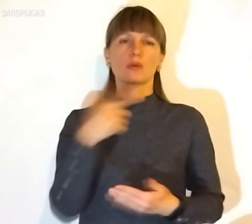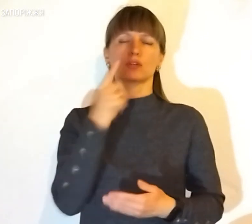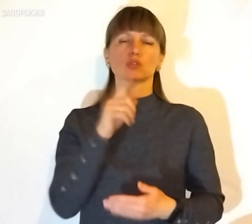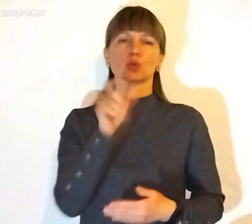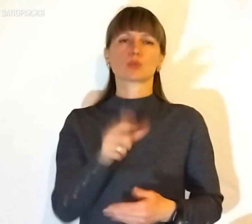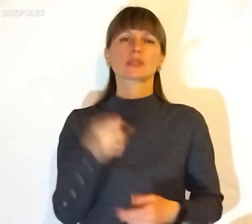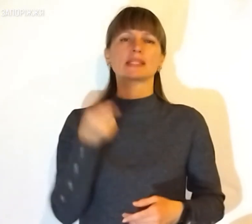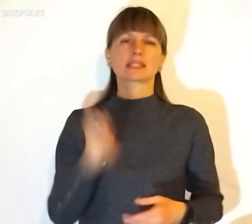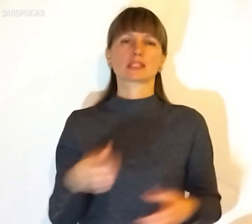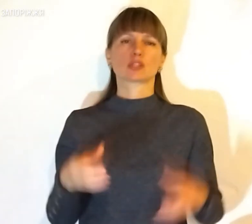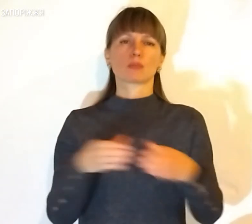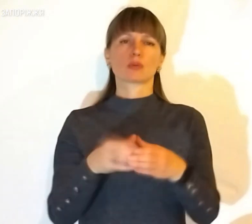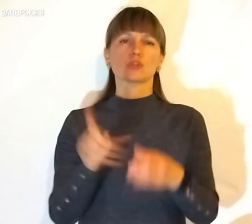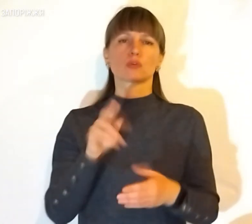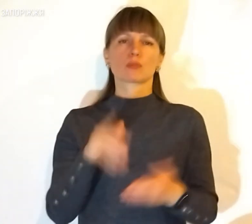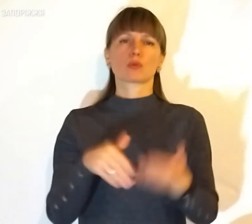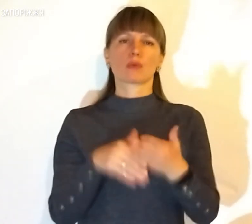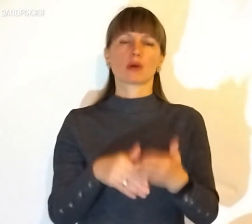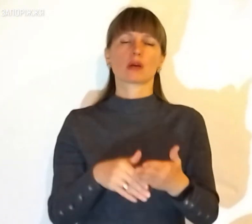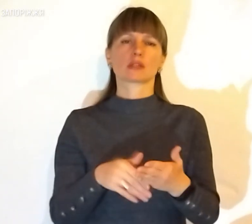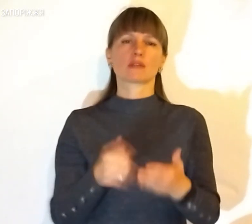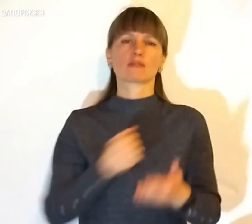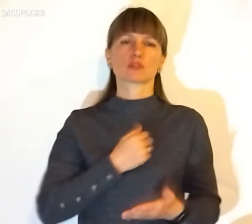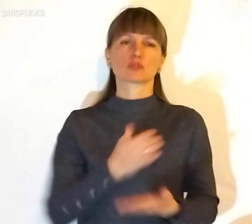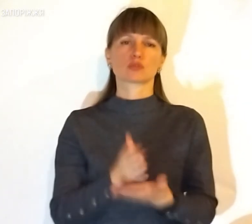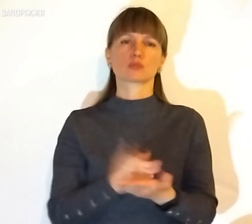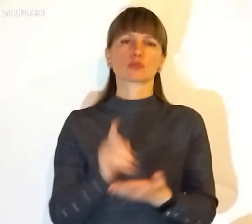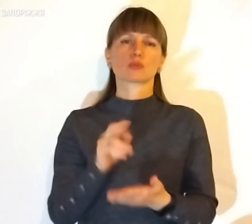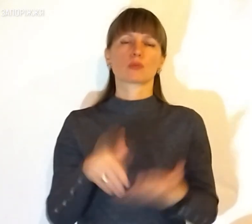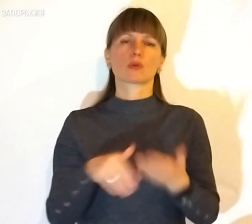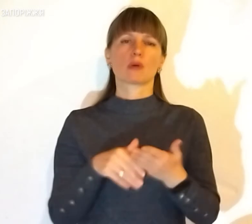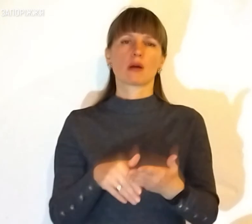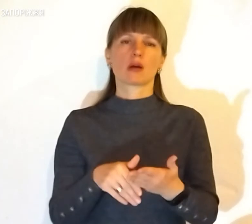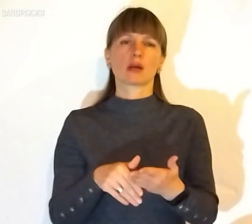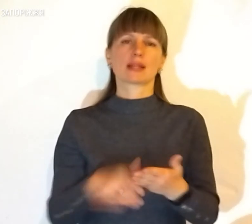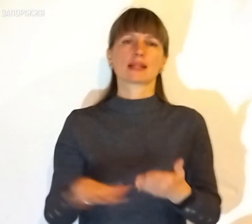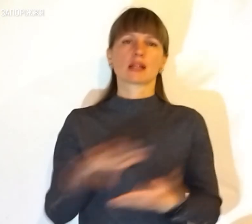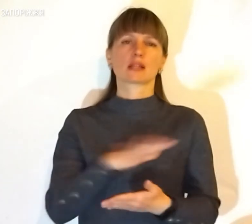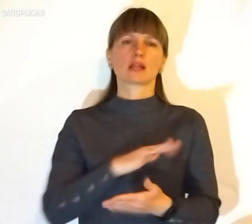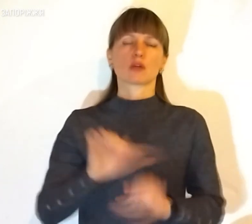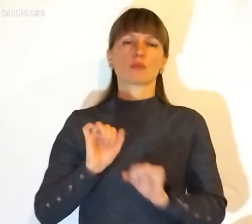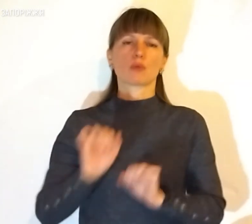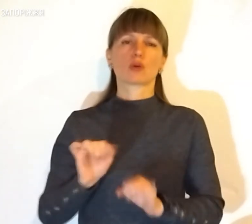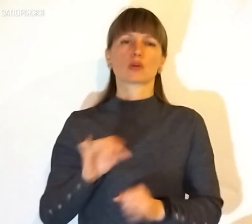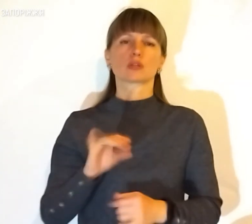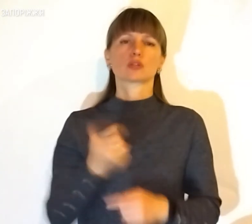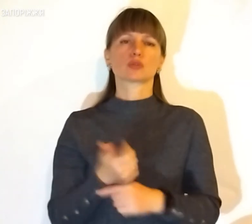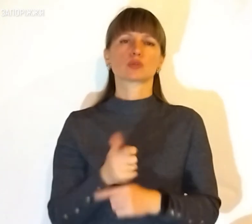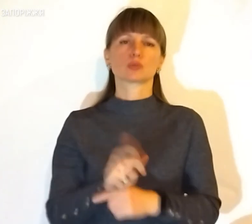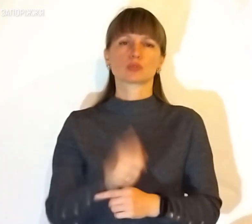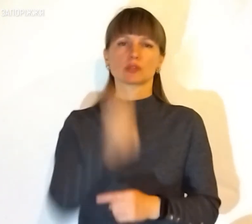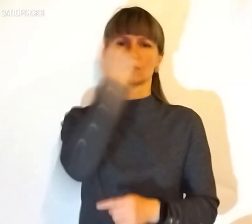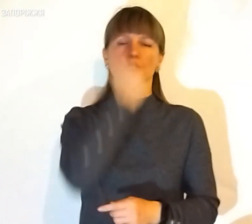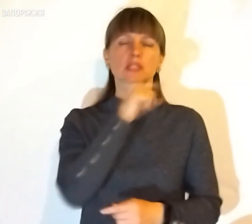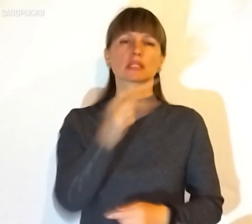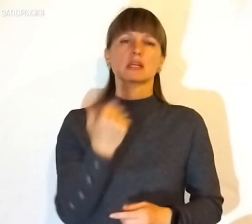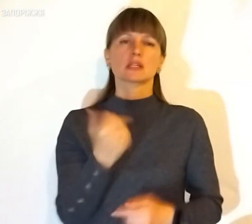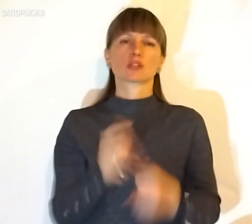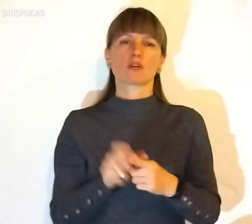люди дійсно об'єднуються, аби допомагати військовослужбовцям, аби допомагати територіальній обороні і дуже вдячний за його словами,